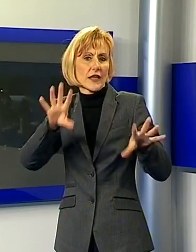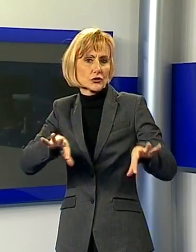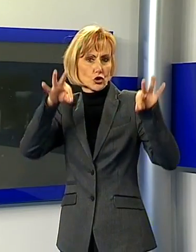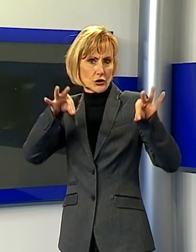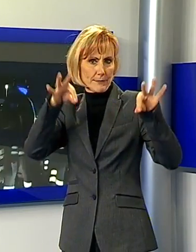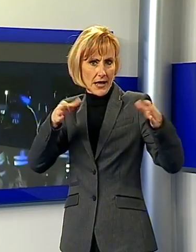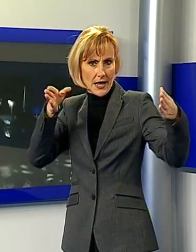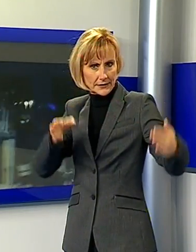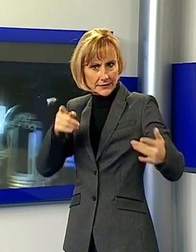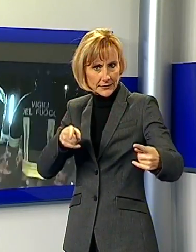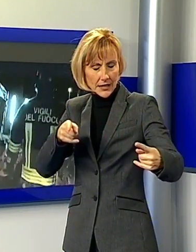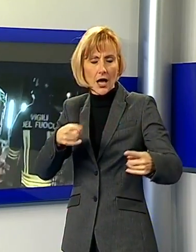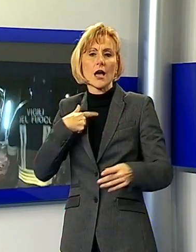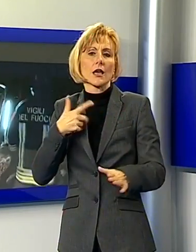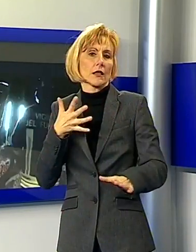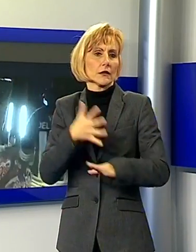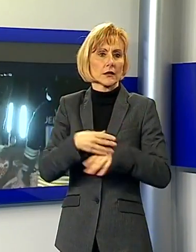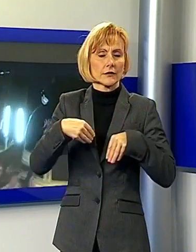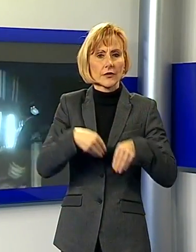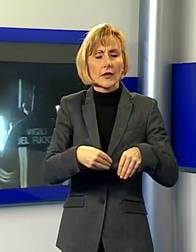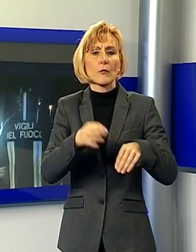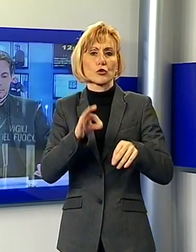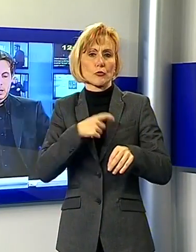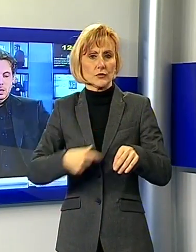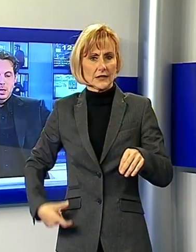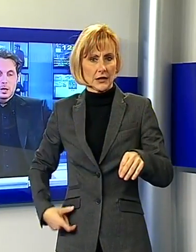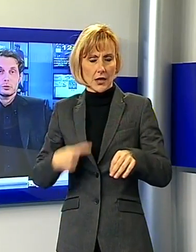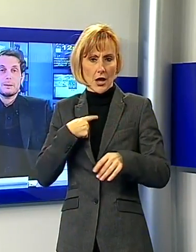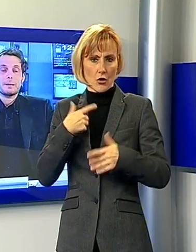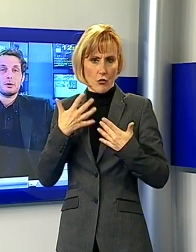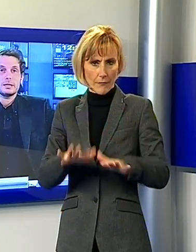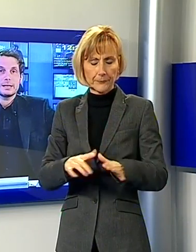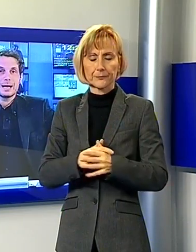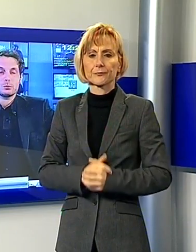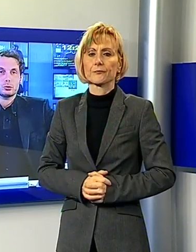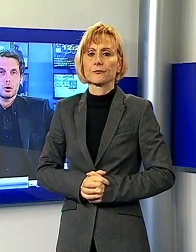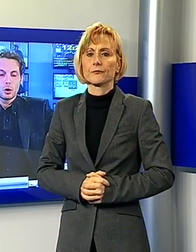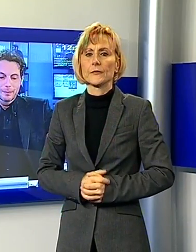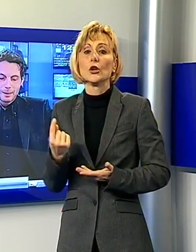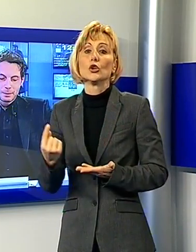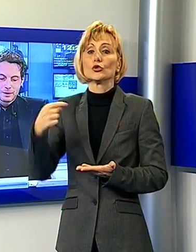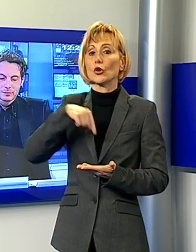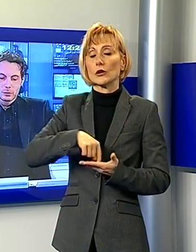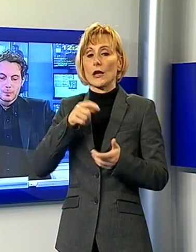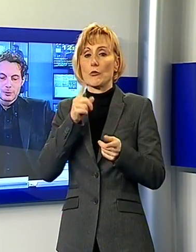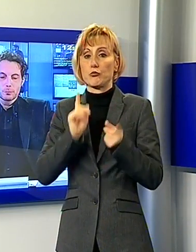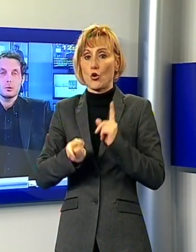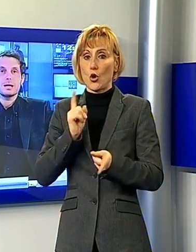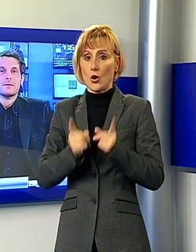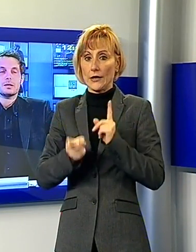vicenda in prima persona. Torniamo alla politica. Tutto come previsto. Mario Puglia ha vinto